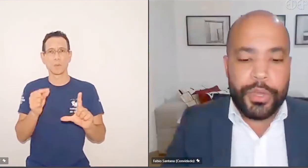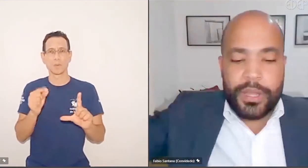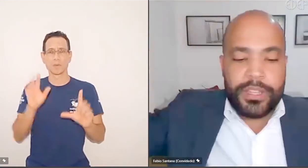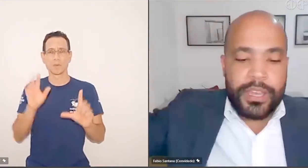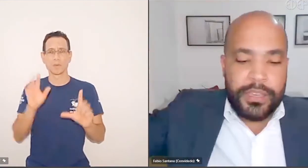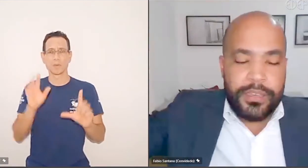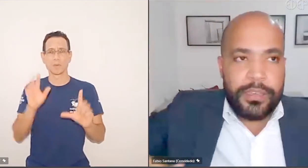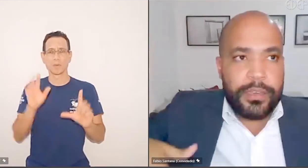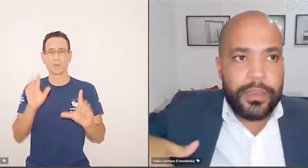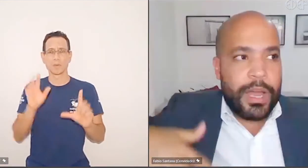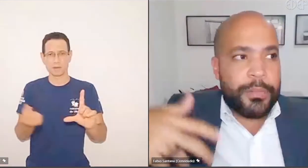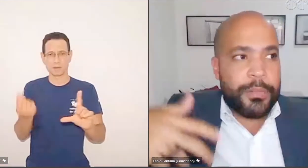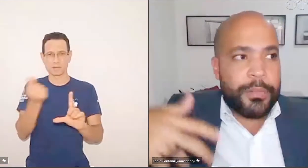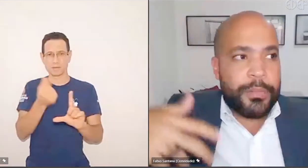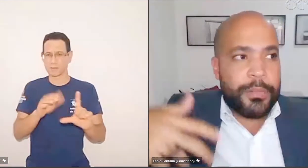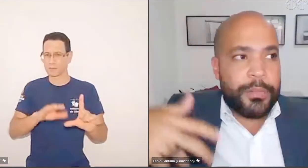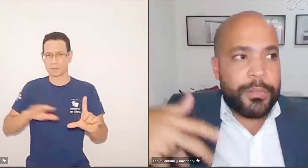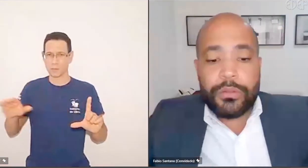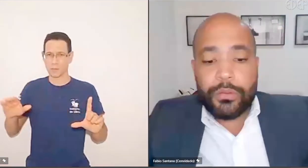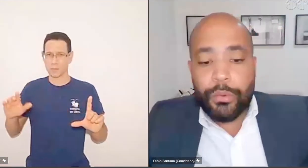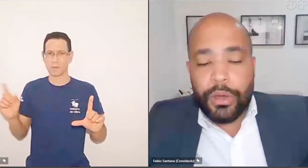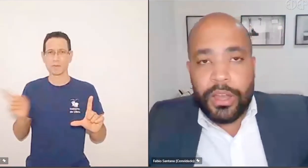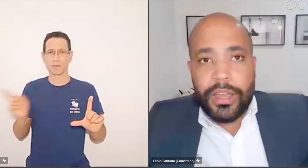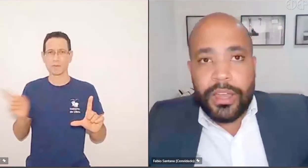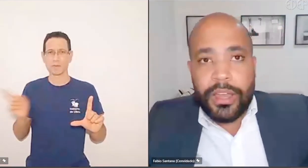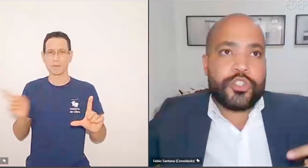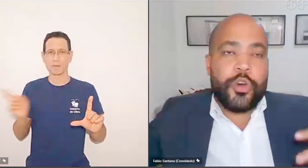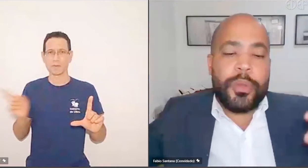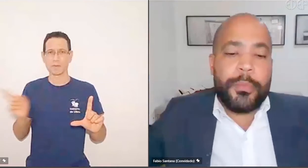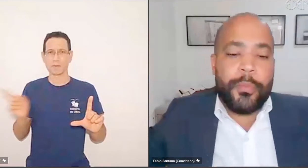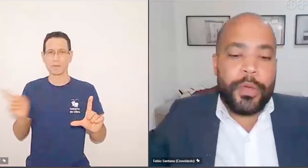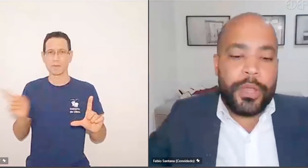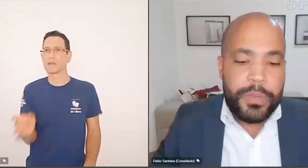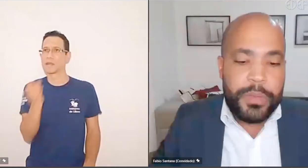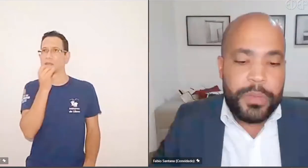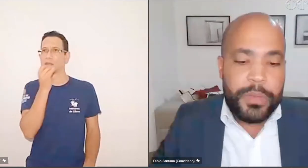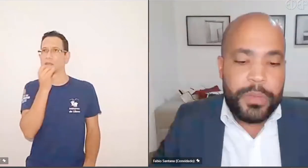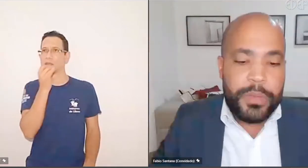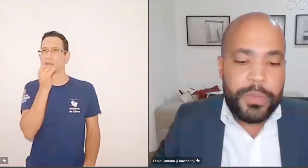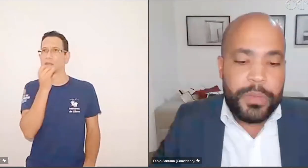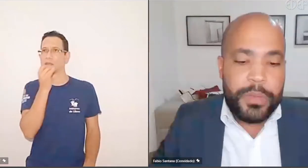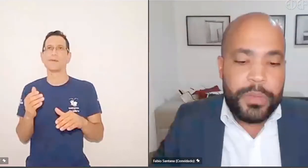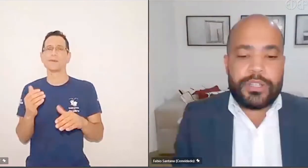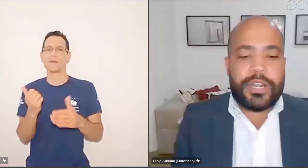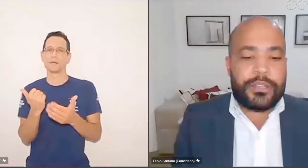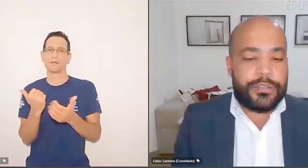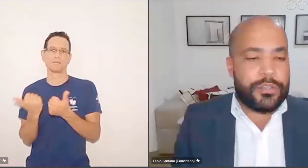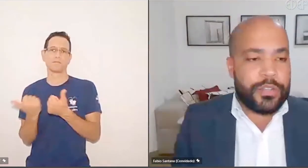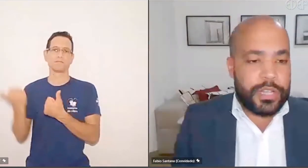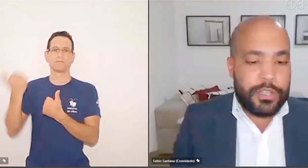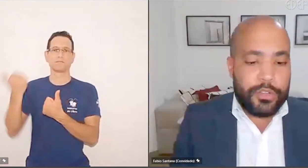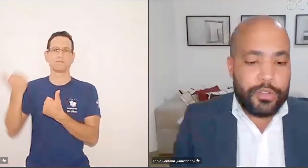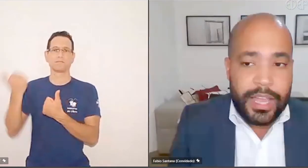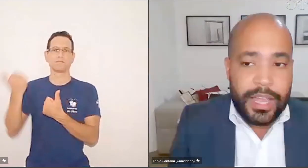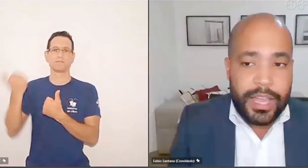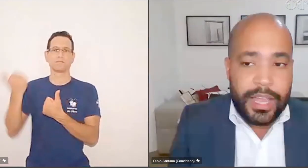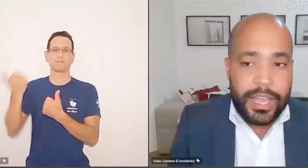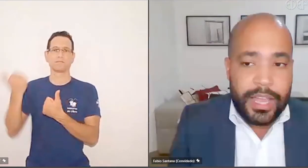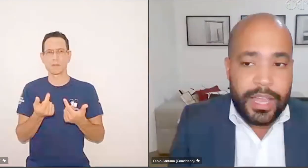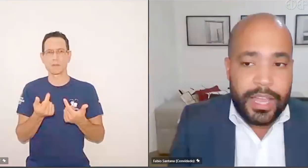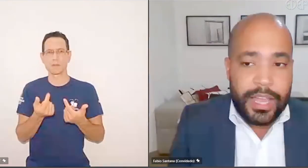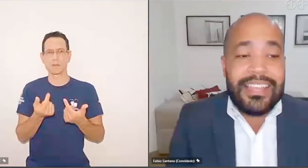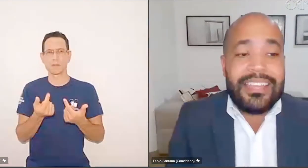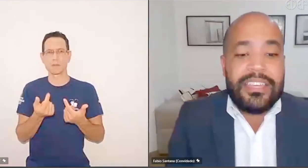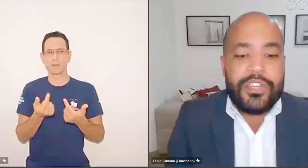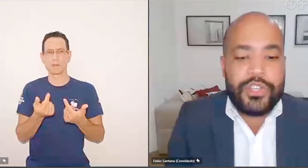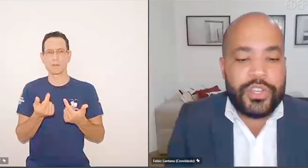se pode argumentar que o capitalismo, portanto, sobrepõe a economia sobre os direitos das pessoas. Não se trata disso, se trata de uma realidade,